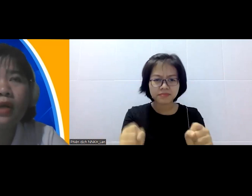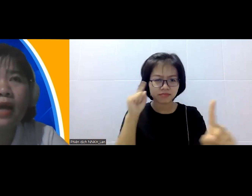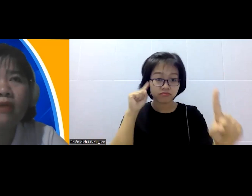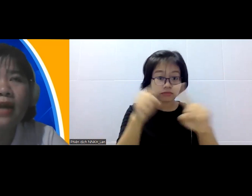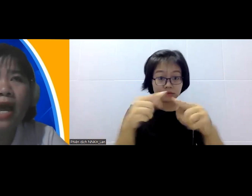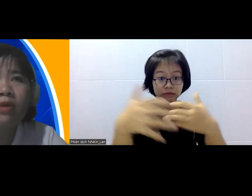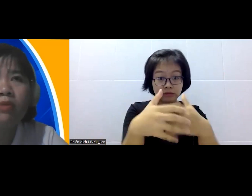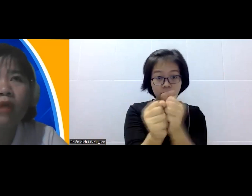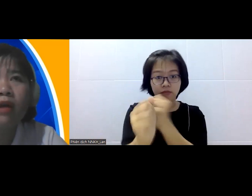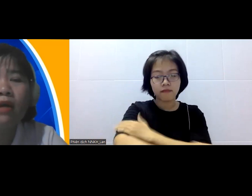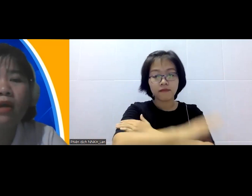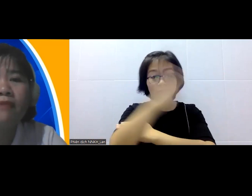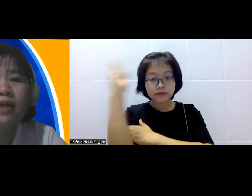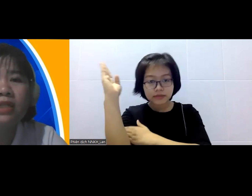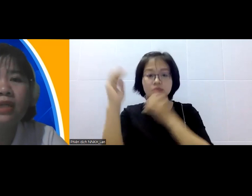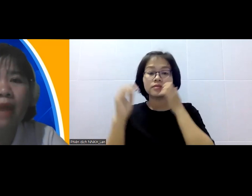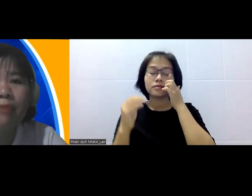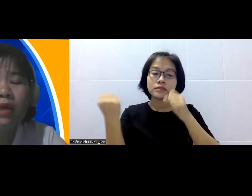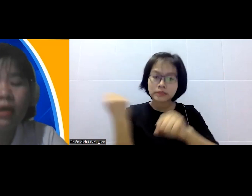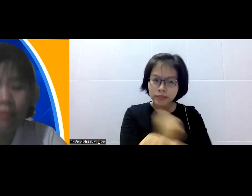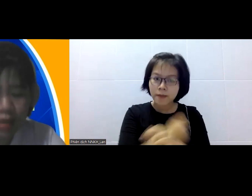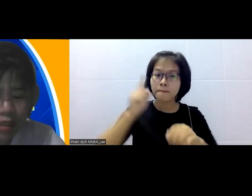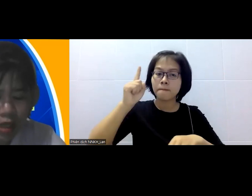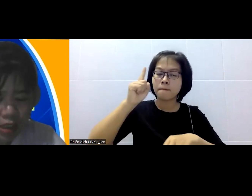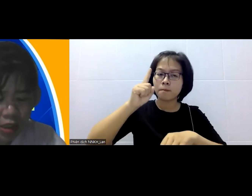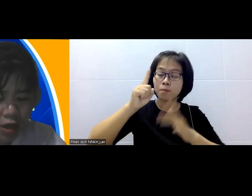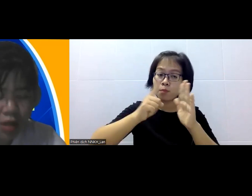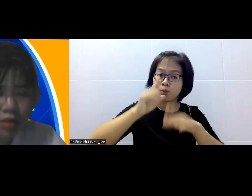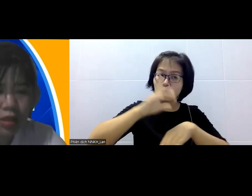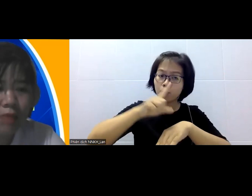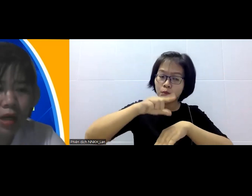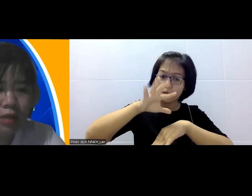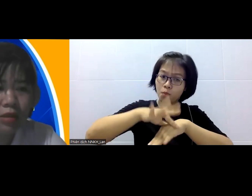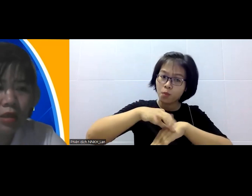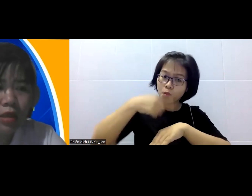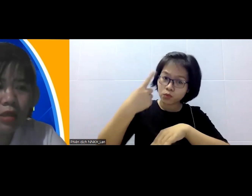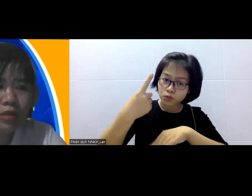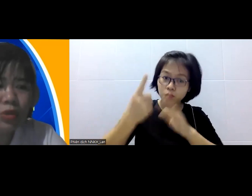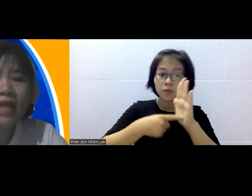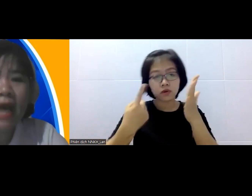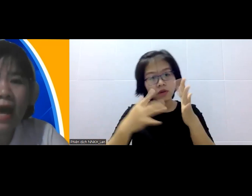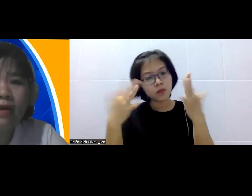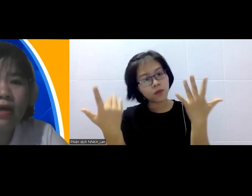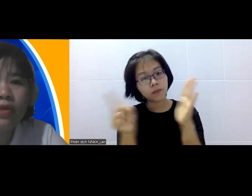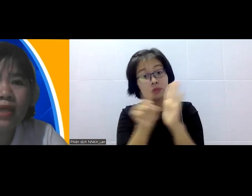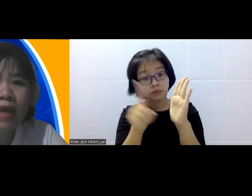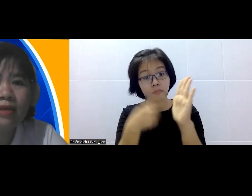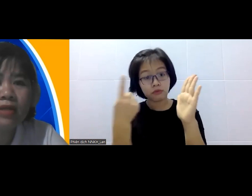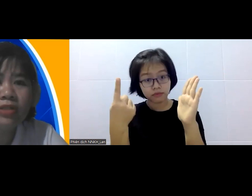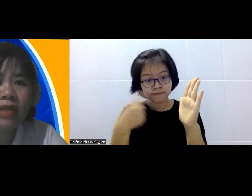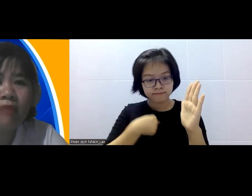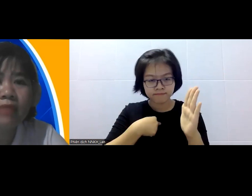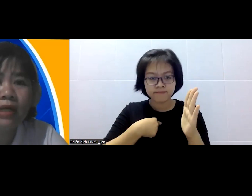tuần nào tháng nào cũng có các hội đồng phát triển cộng đồng mà ở nơi đó thì có những cái bên như chuyên gia chuyên